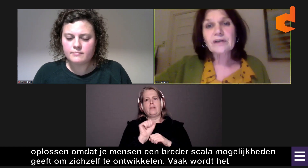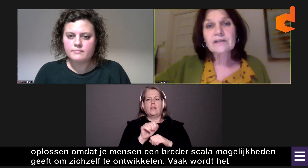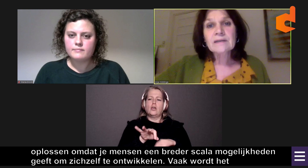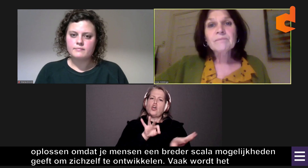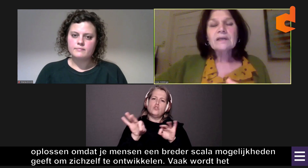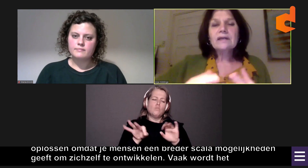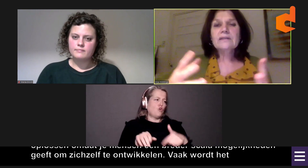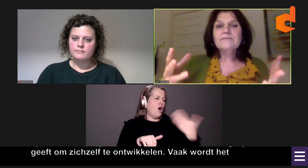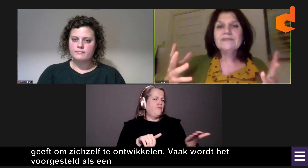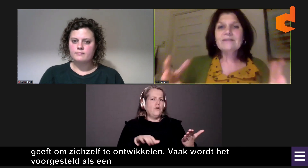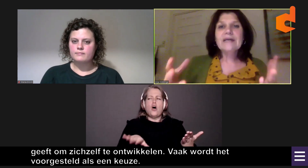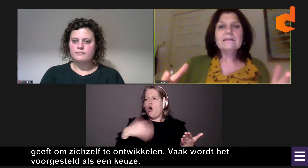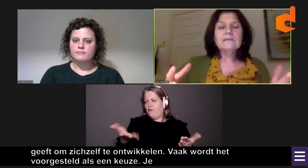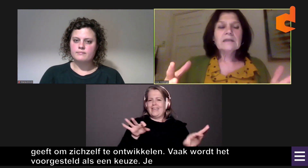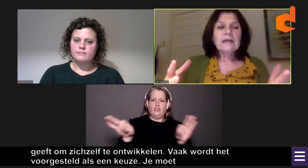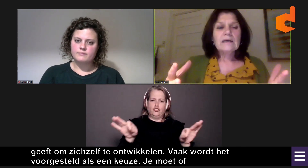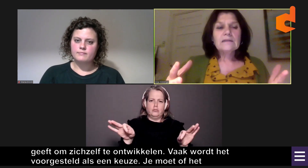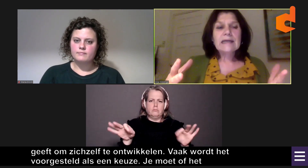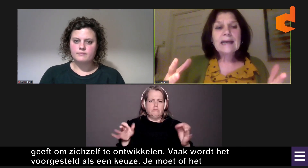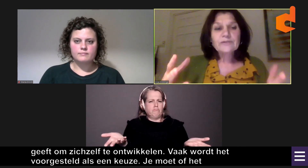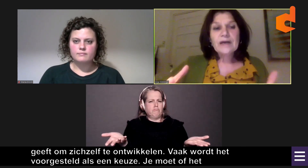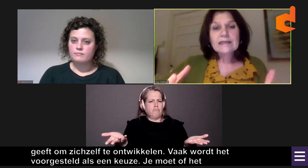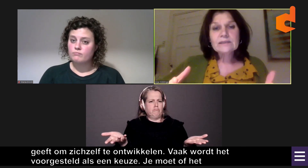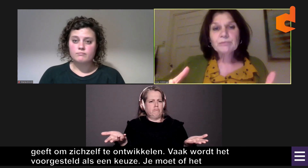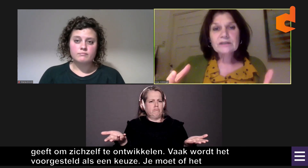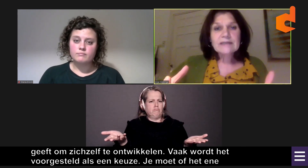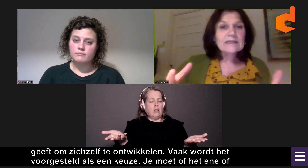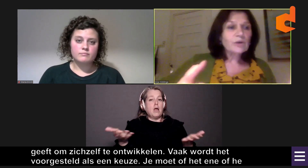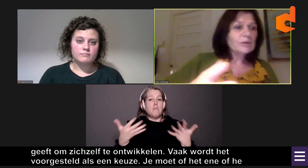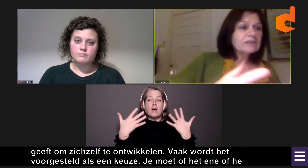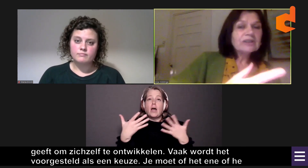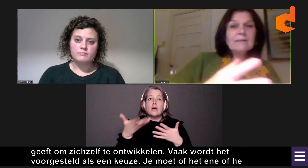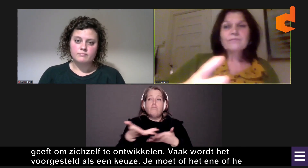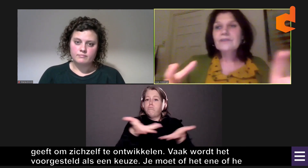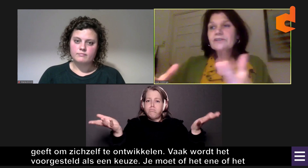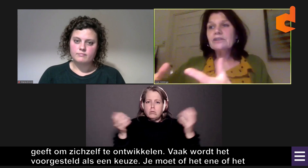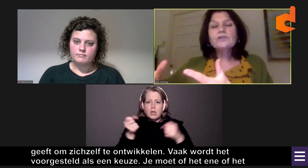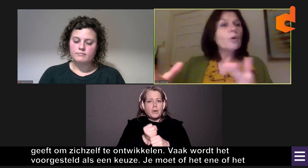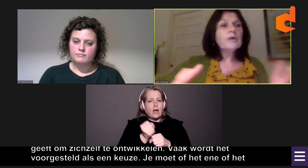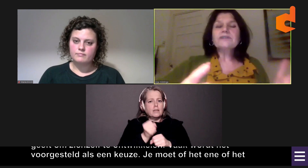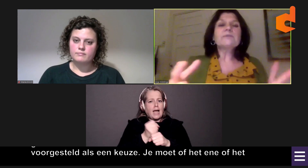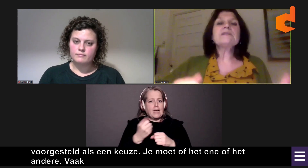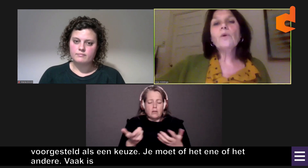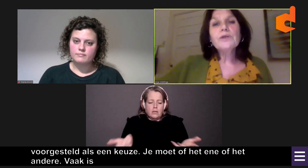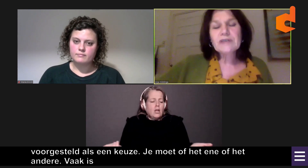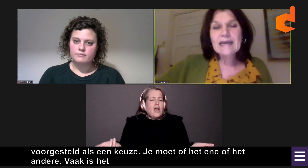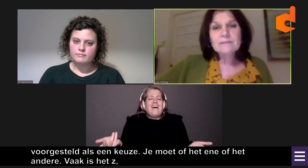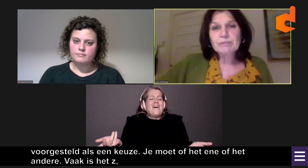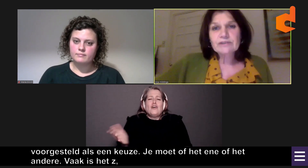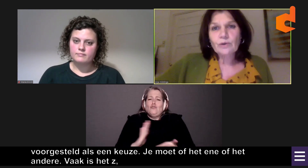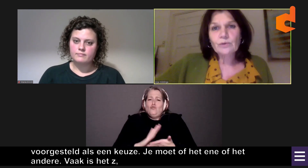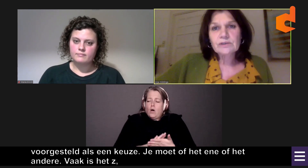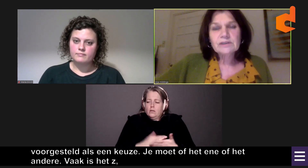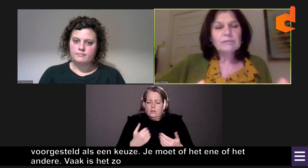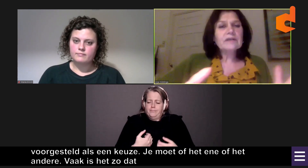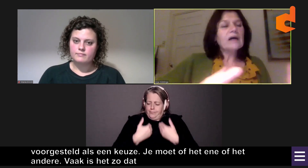het ander, terwijl het vaak in de praktijk zo is dat je nooit, je bent nooit één